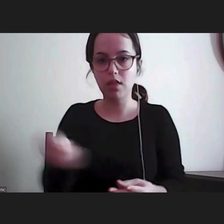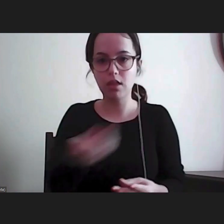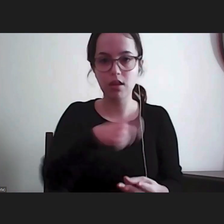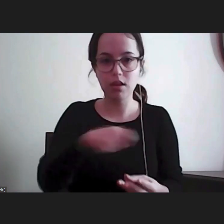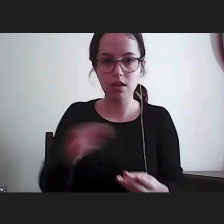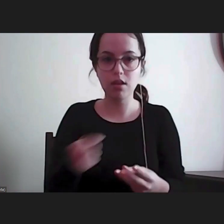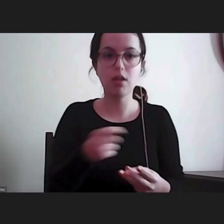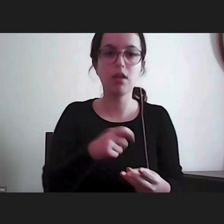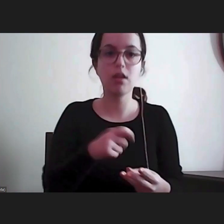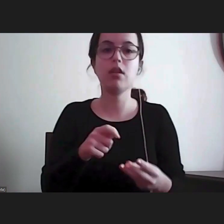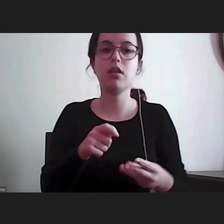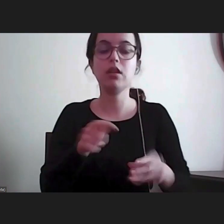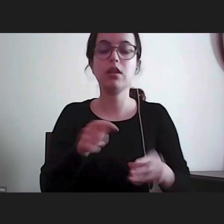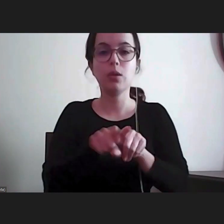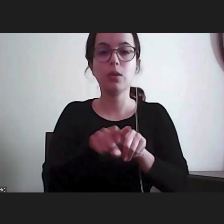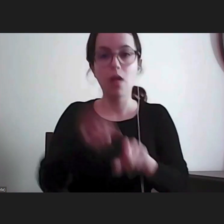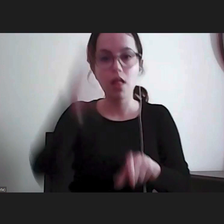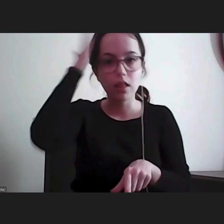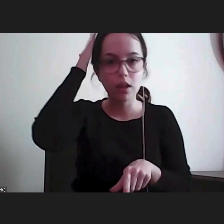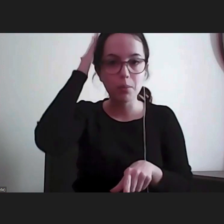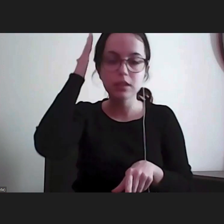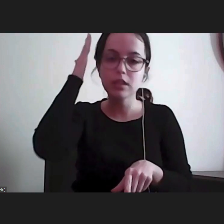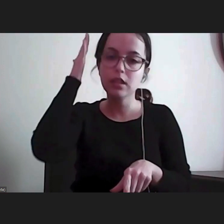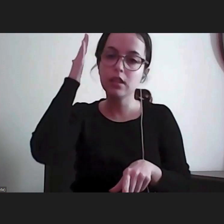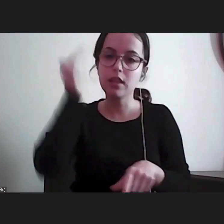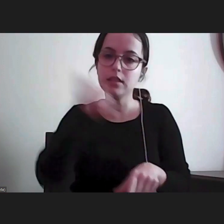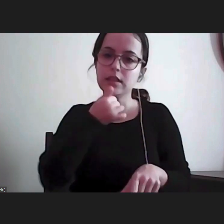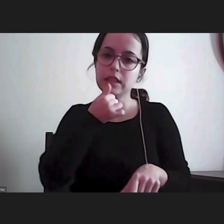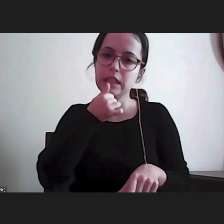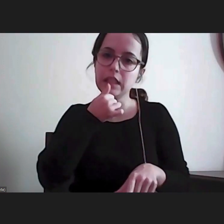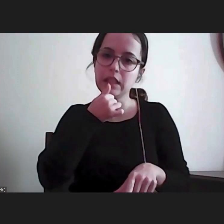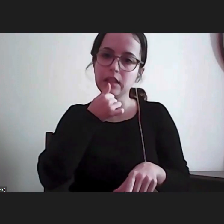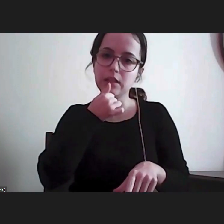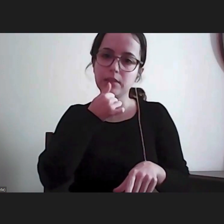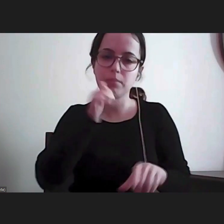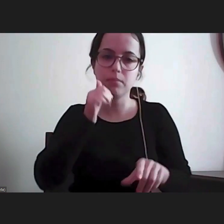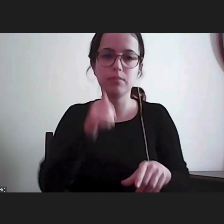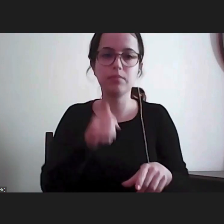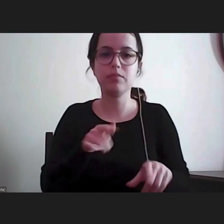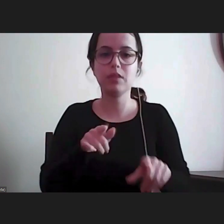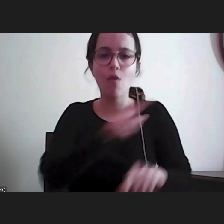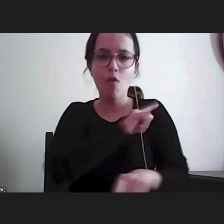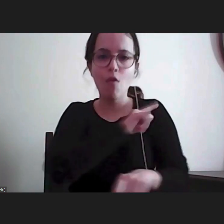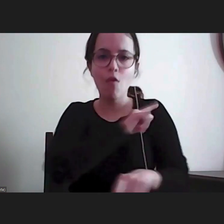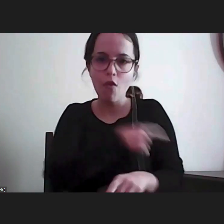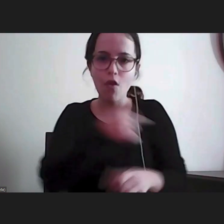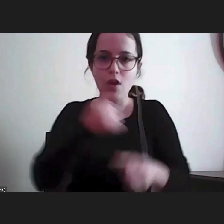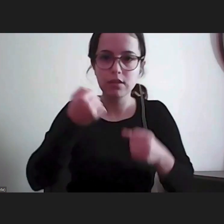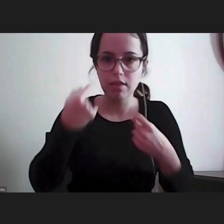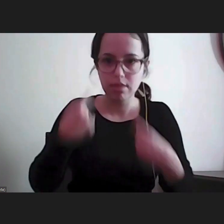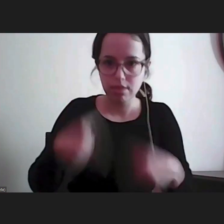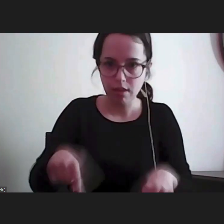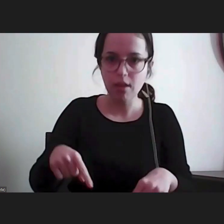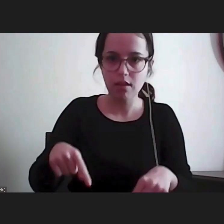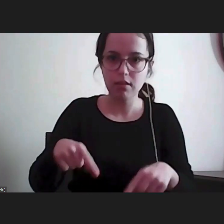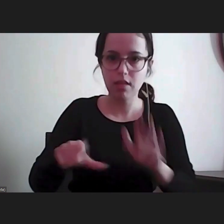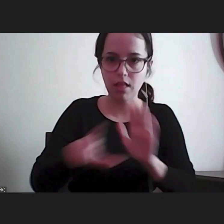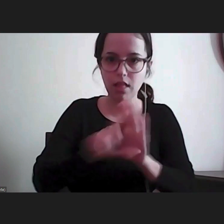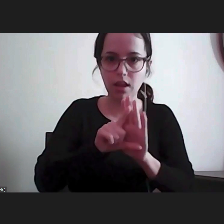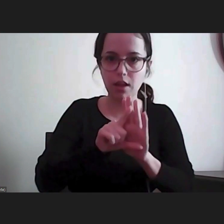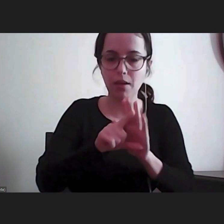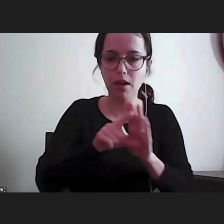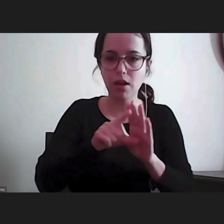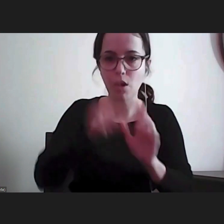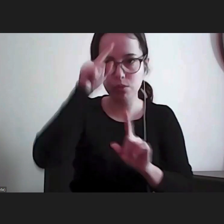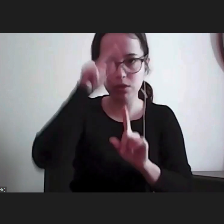capacidade de executar as suas decisões, tem a força estadual, de a força da lei para fazer